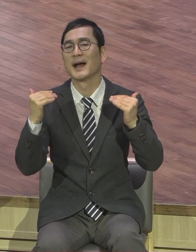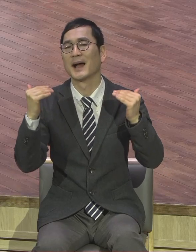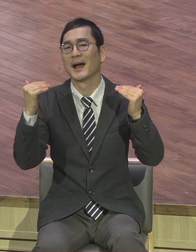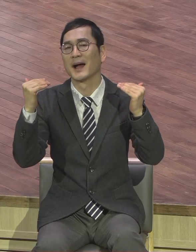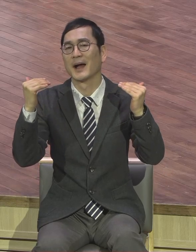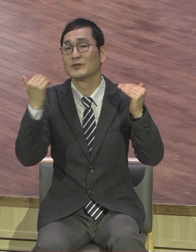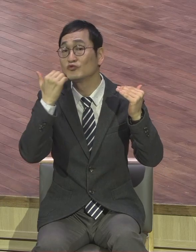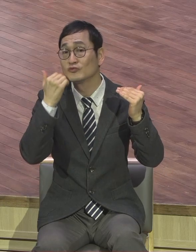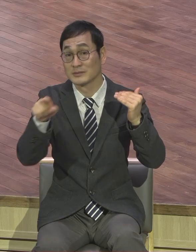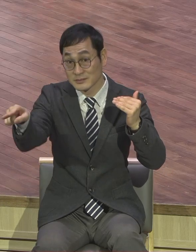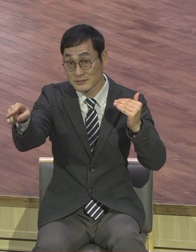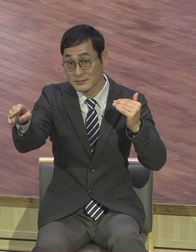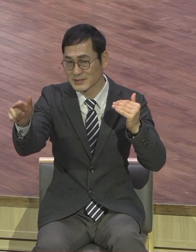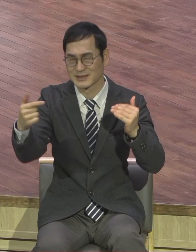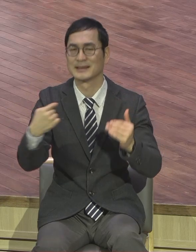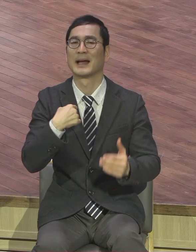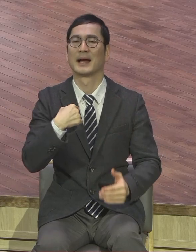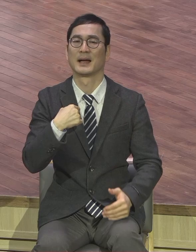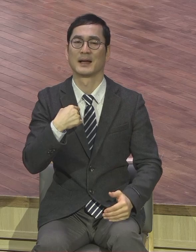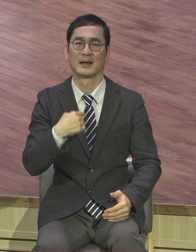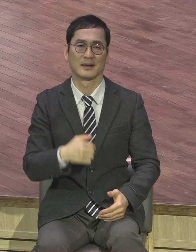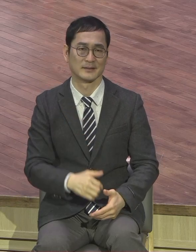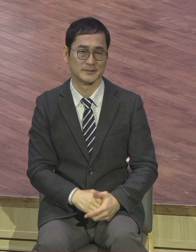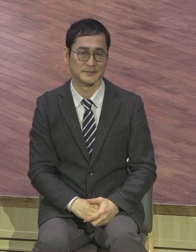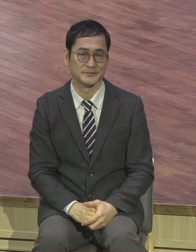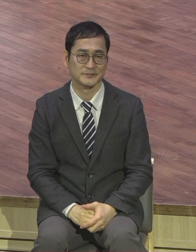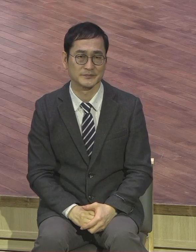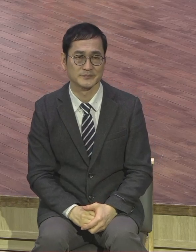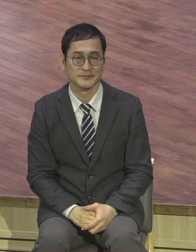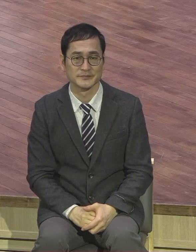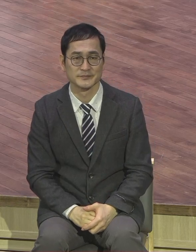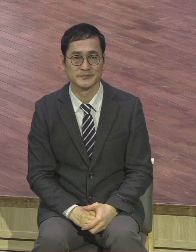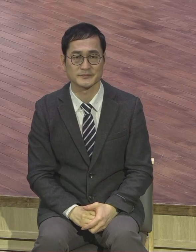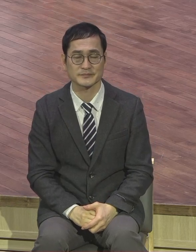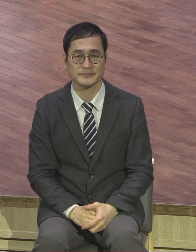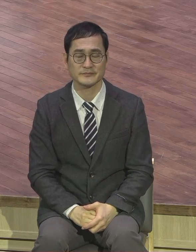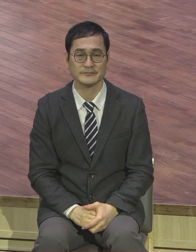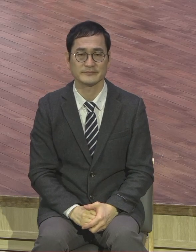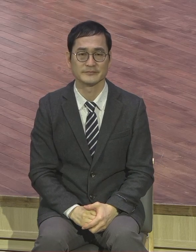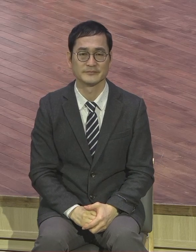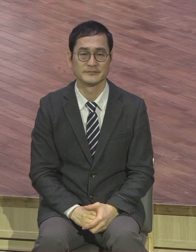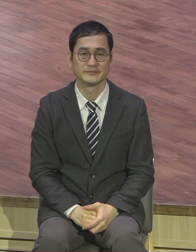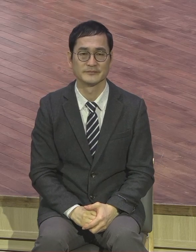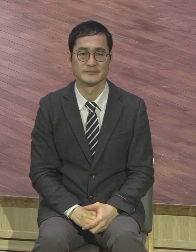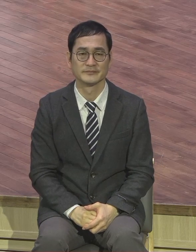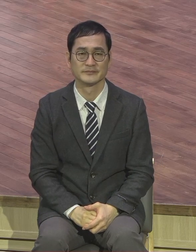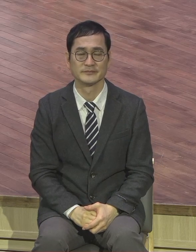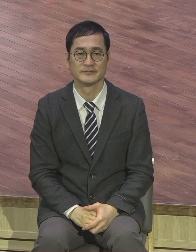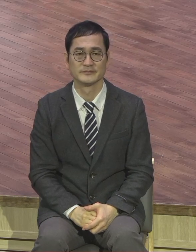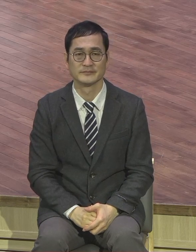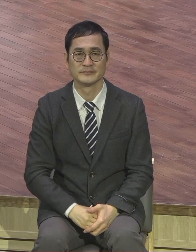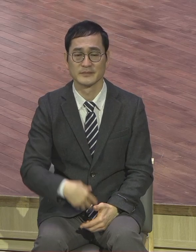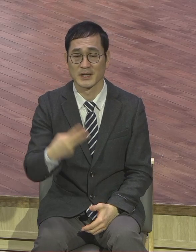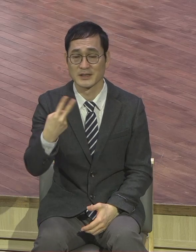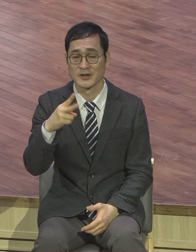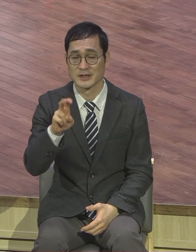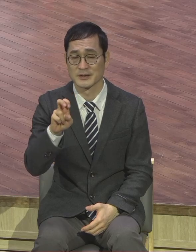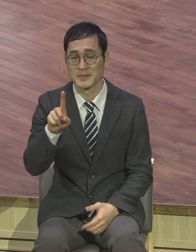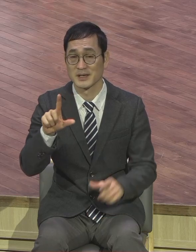말씀을 통해 예수님 우리 연계한 모든 성도들은 2021년도에 생명적 역동을